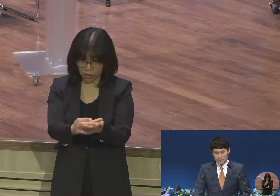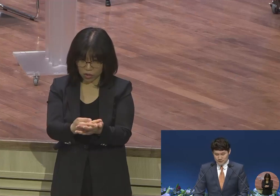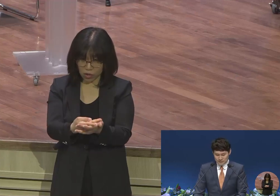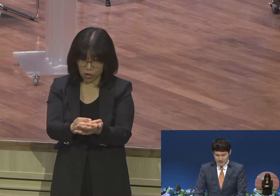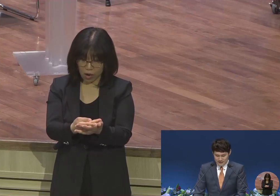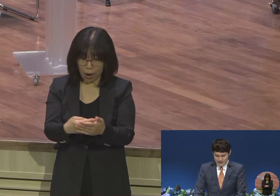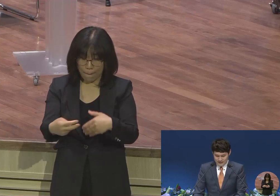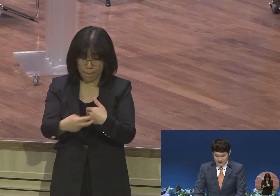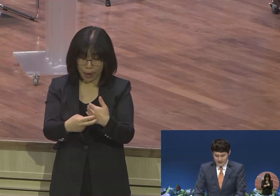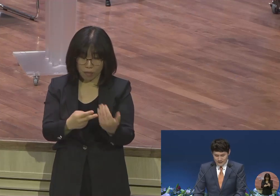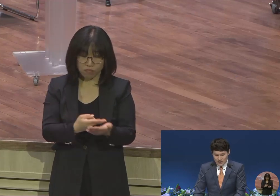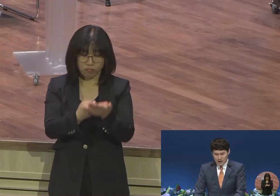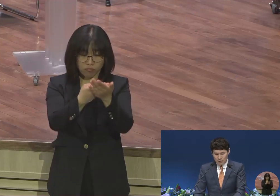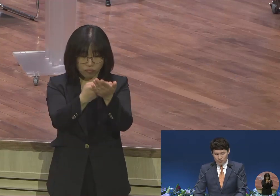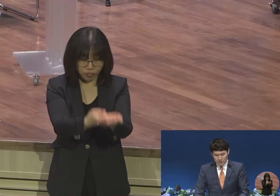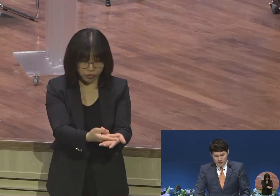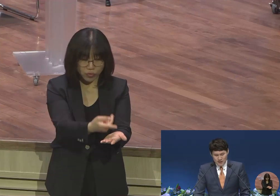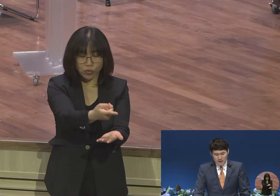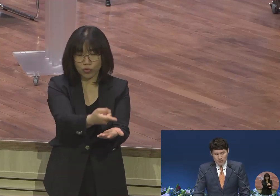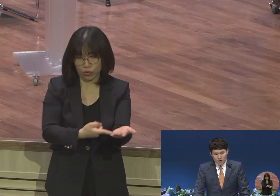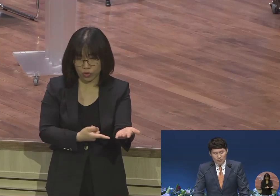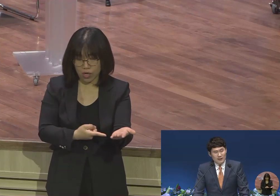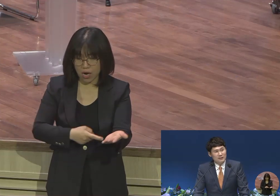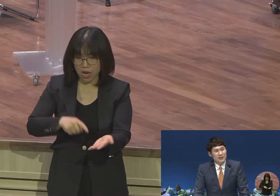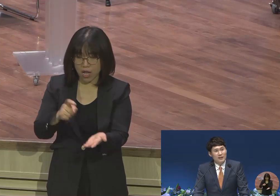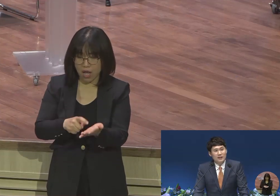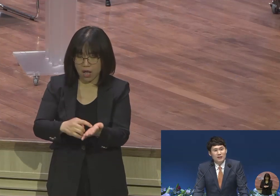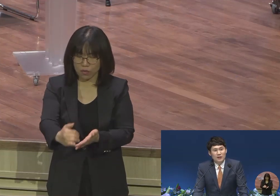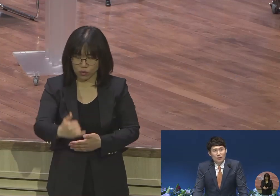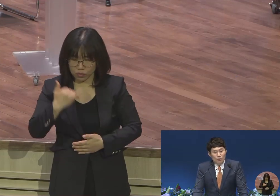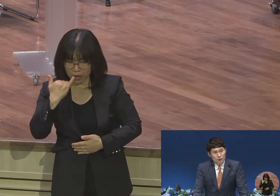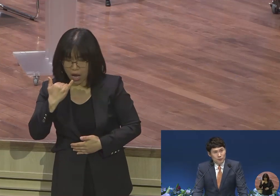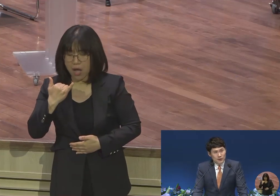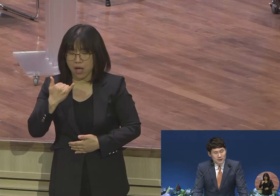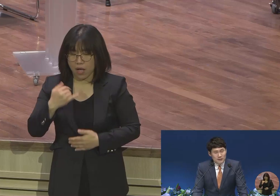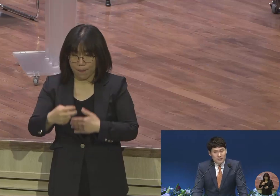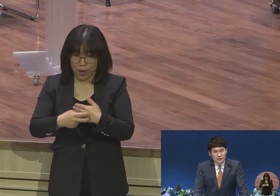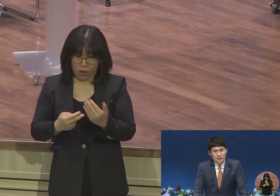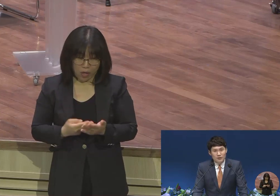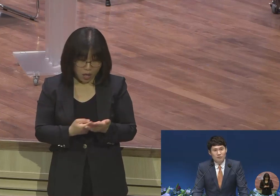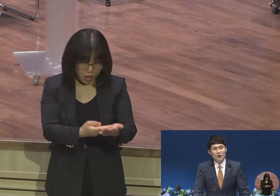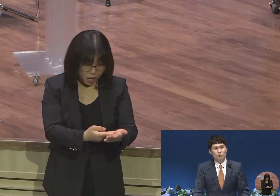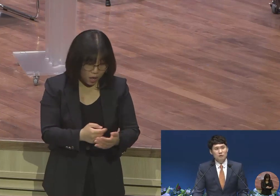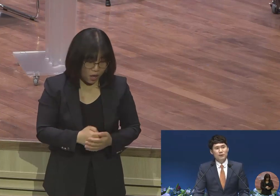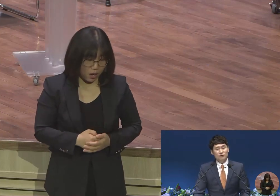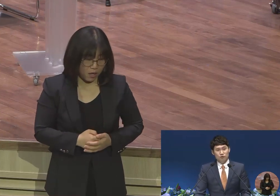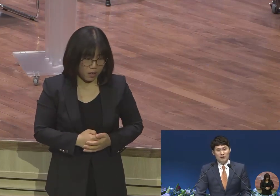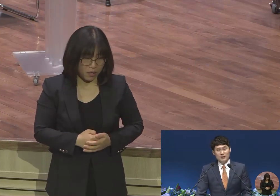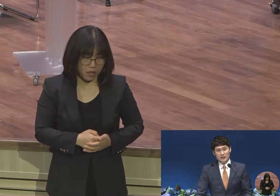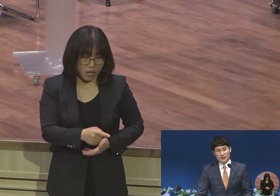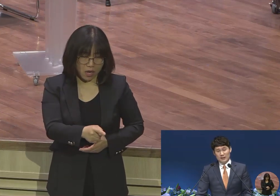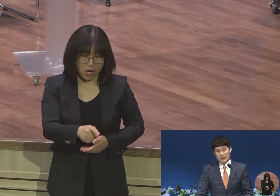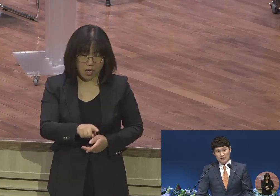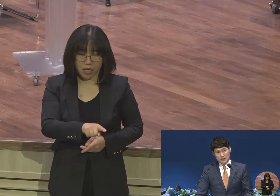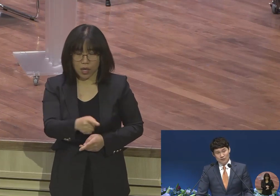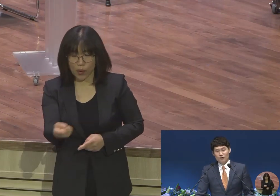되었습니다 연락을 받고 급히 병원으로 갔는데 오른쪽 편에는 정말 위급한 중환자실이 있고